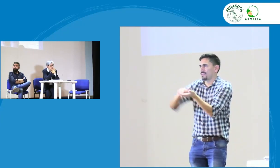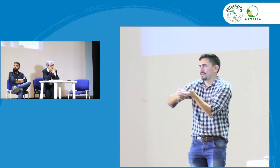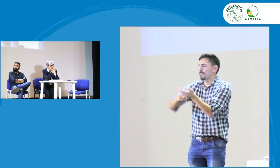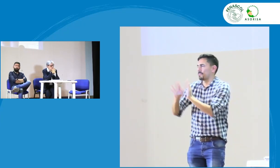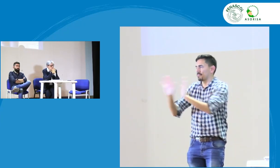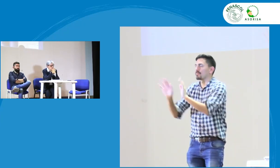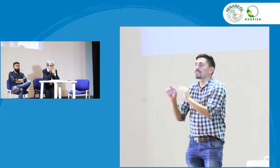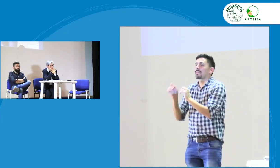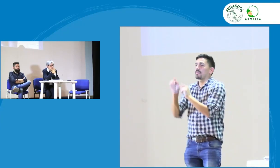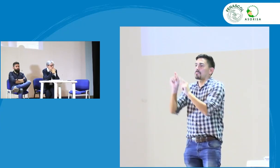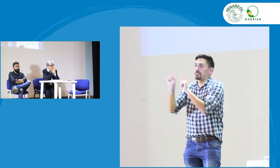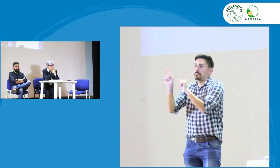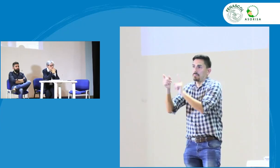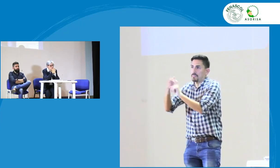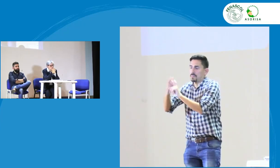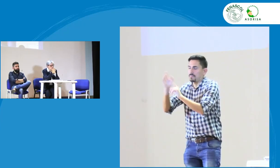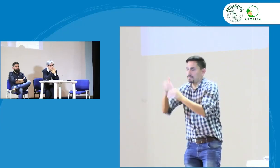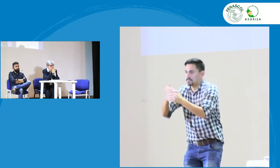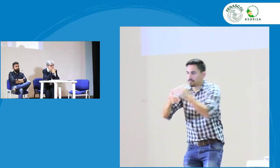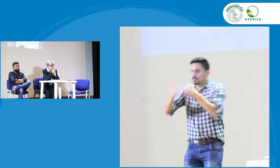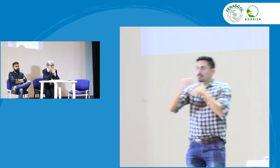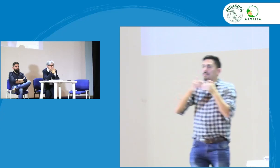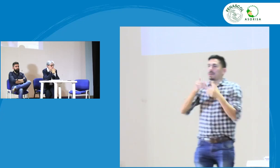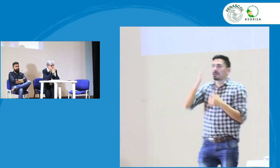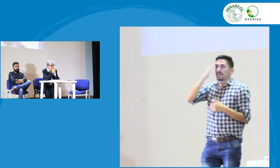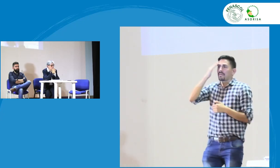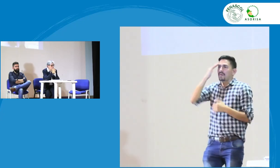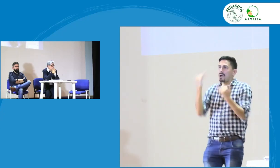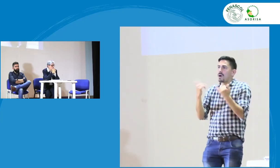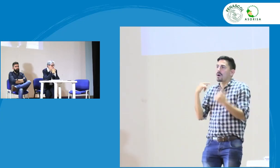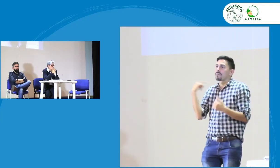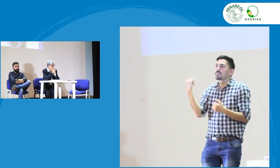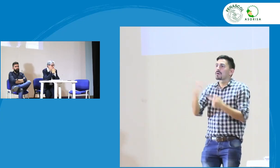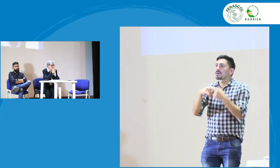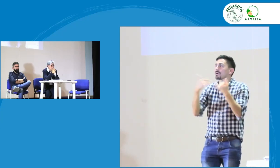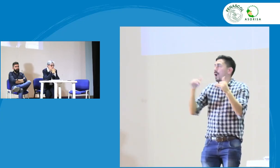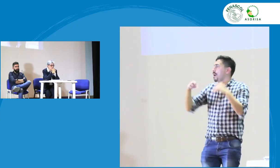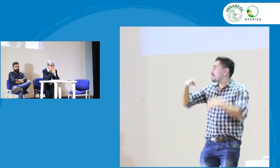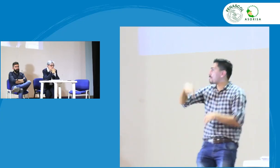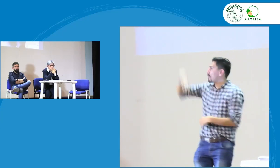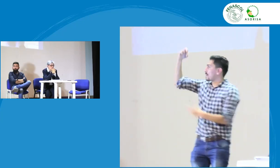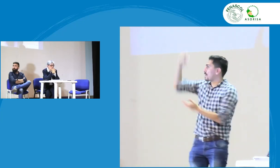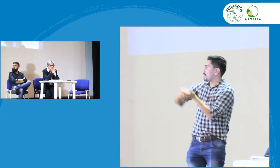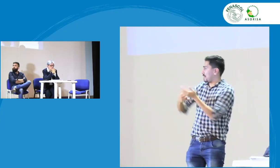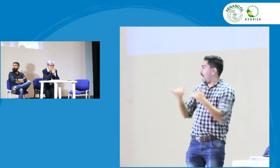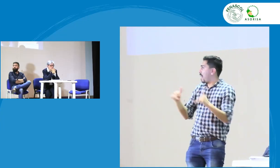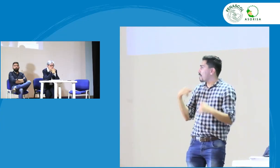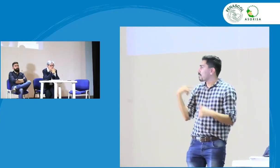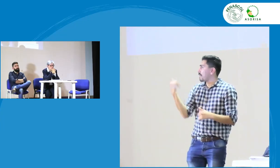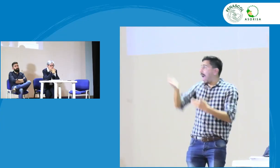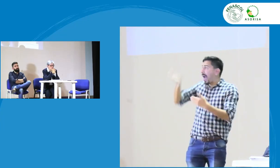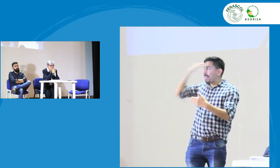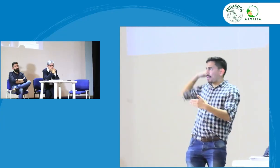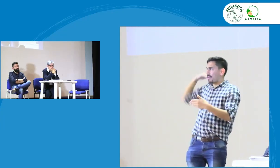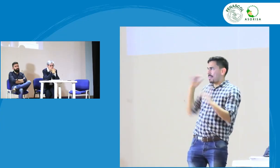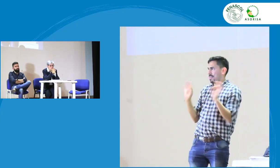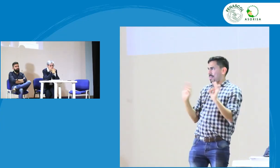en el tema en los servicios de interpretación, sabemos pues que en general ya hay profesionalización de